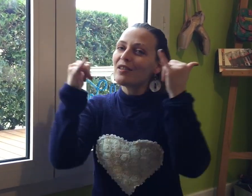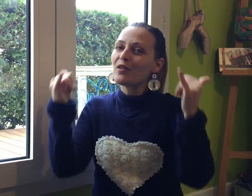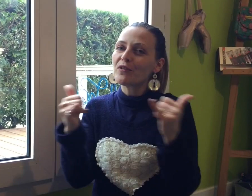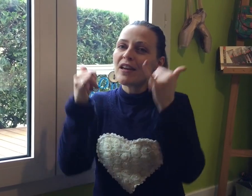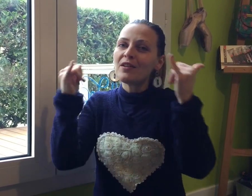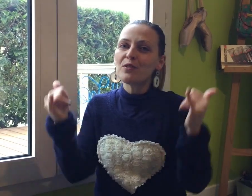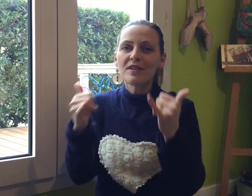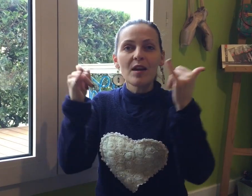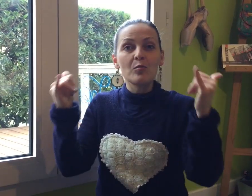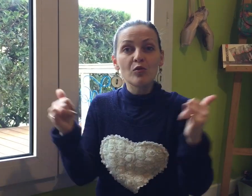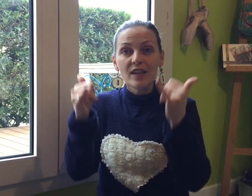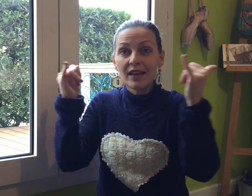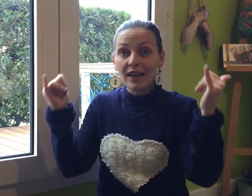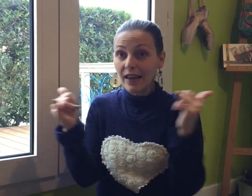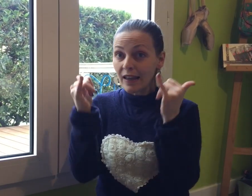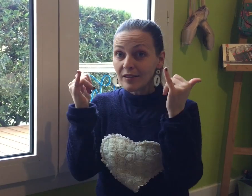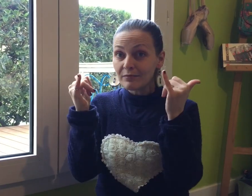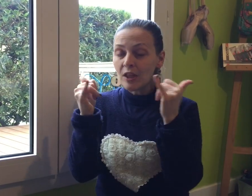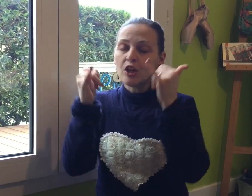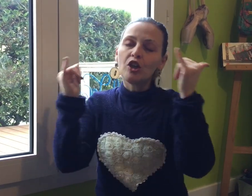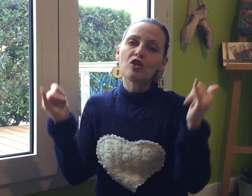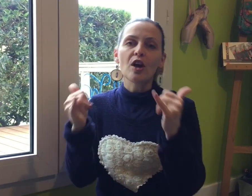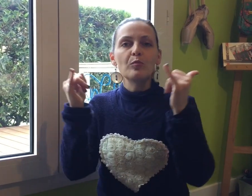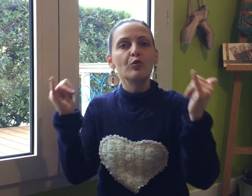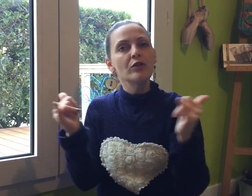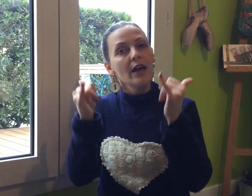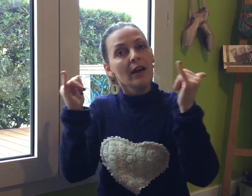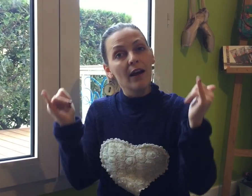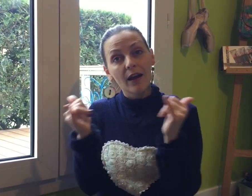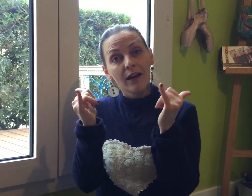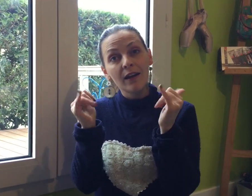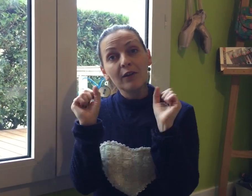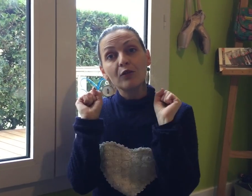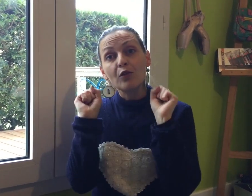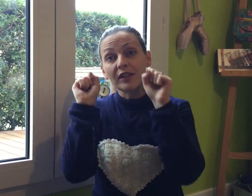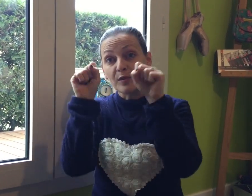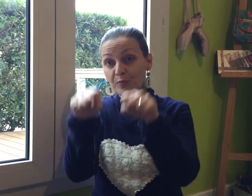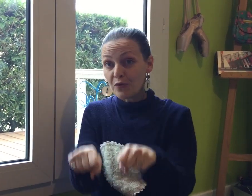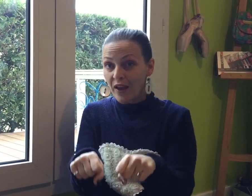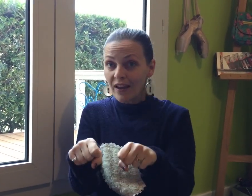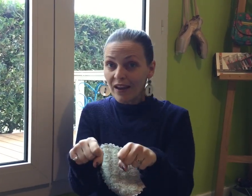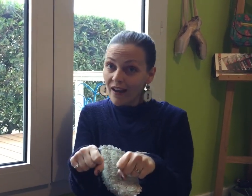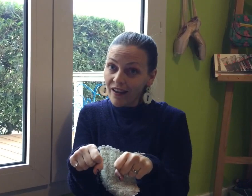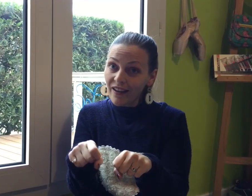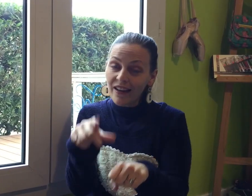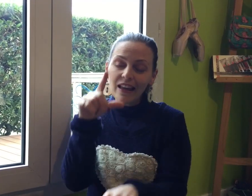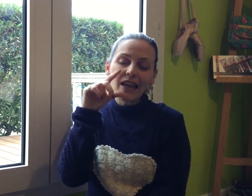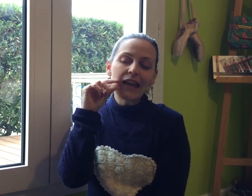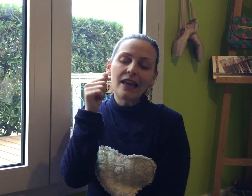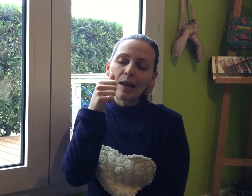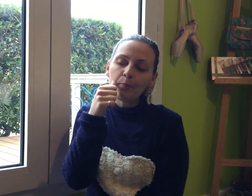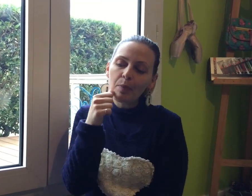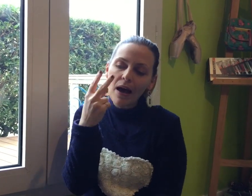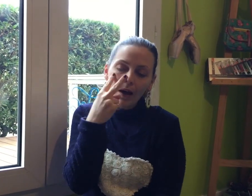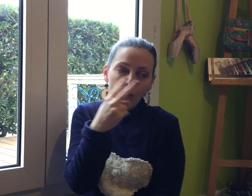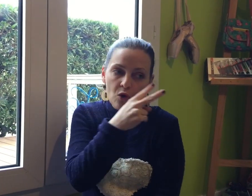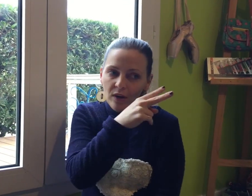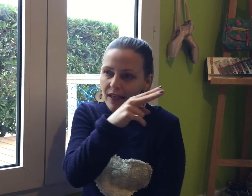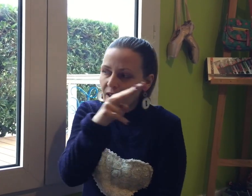en train de s'amuser Ils s'amusaient tant qu'ils pouvaient et les parents les